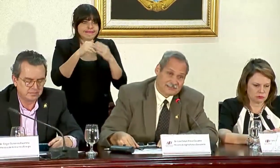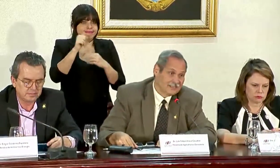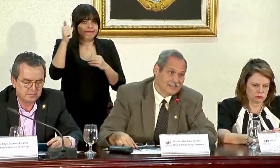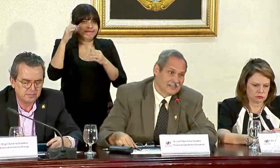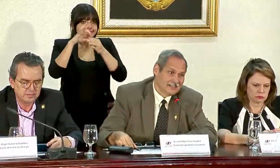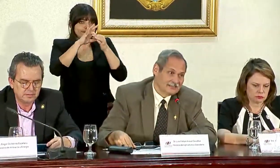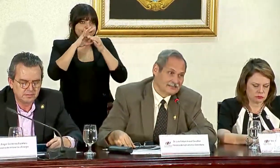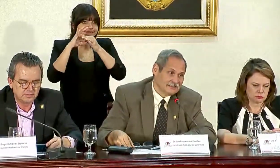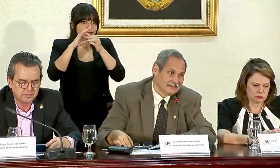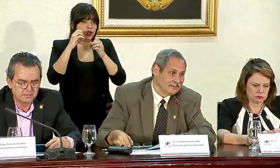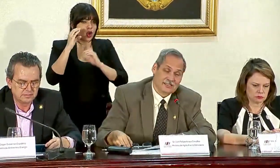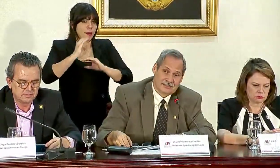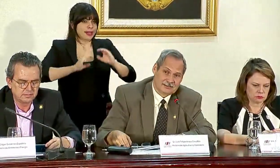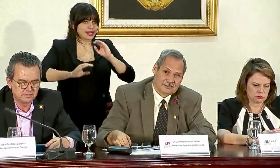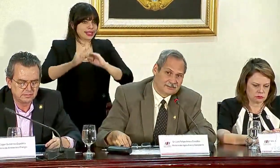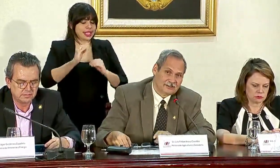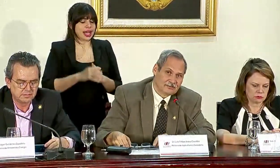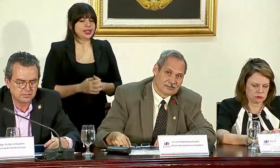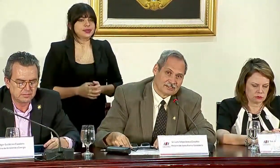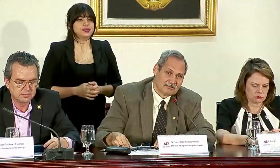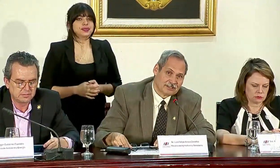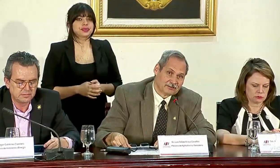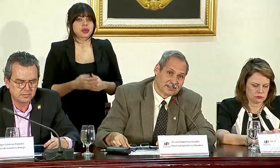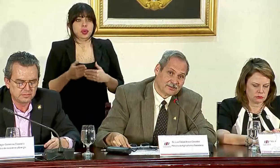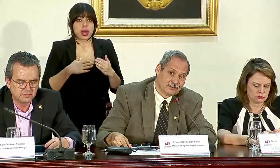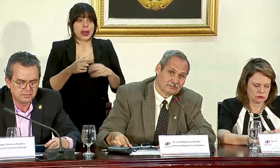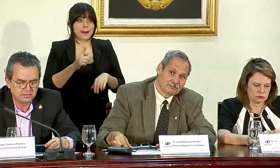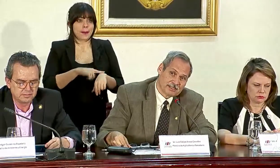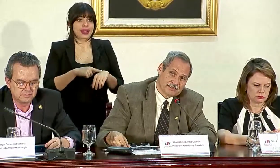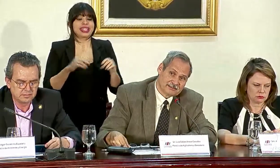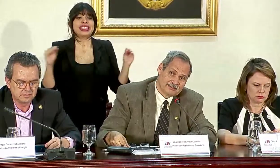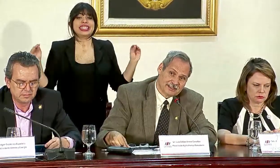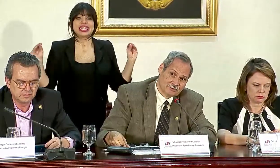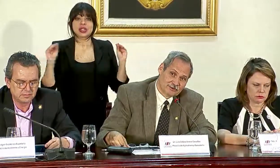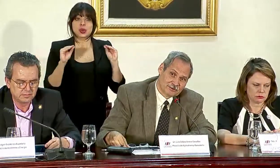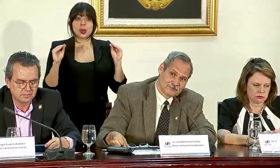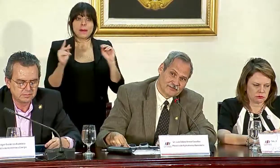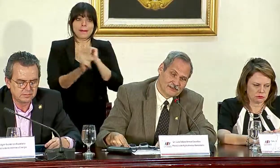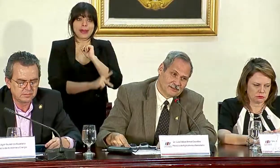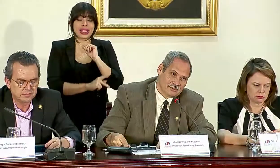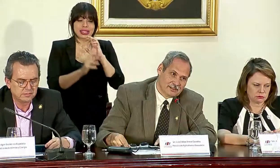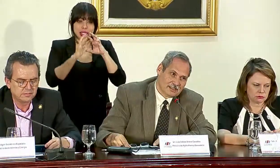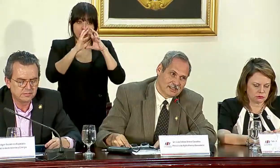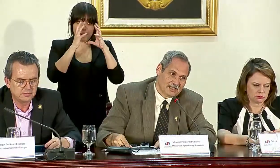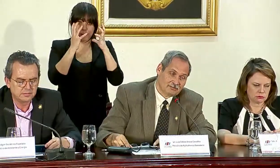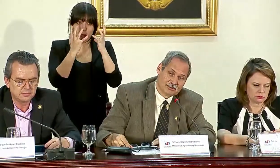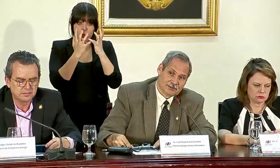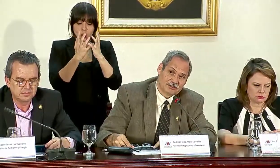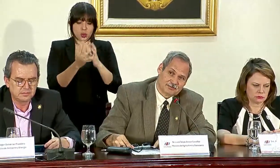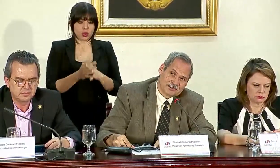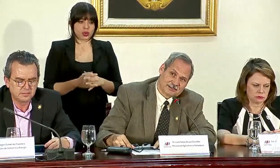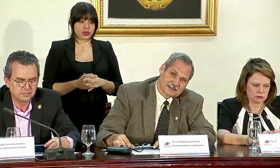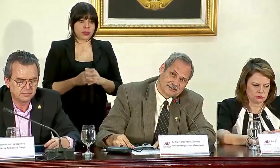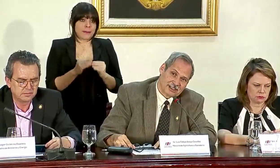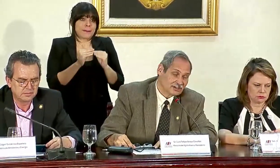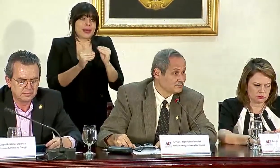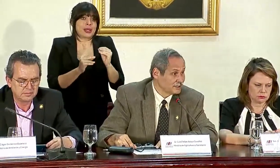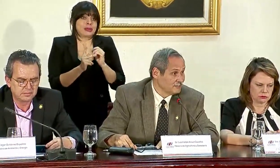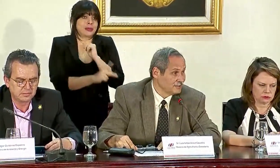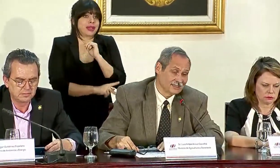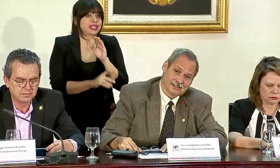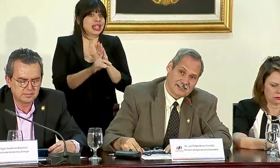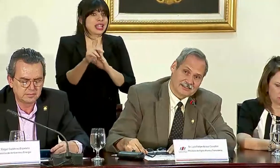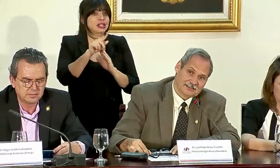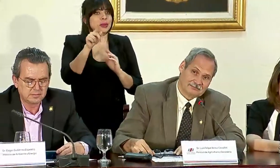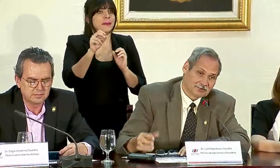comerciales, en cualquier momento, ningún país del mundo, y mucho menos los países desarrollados,